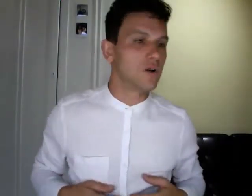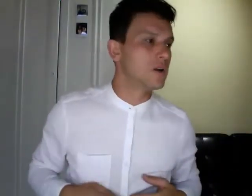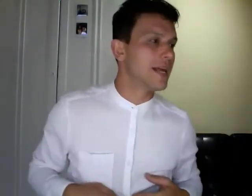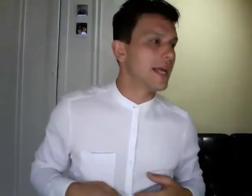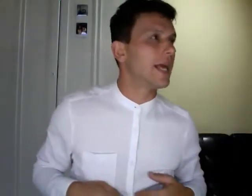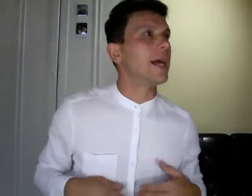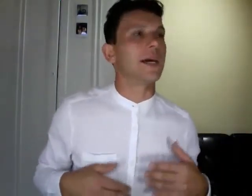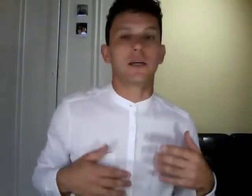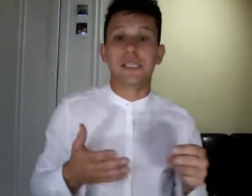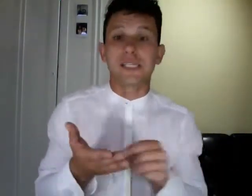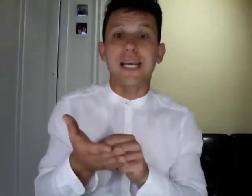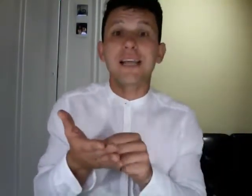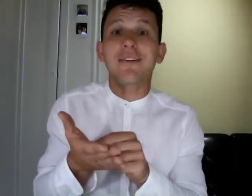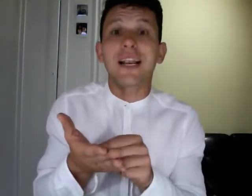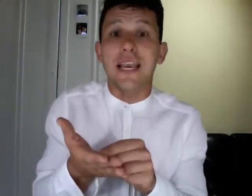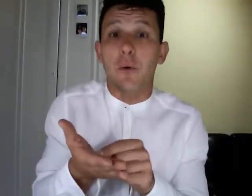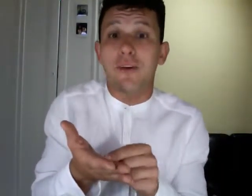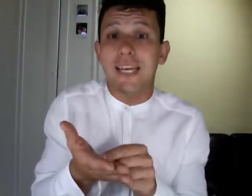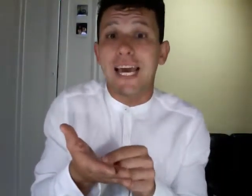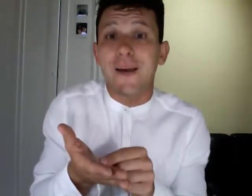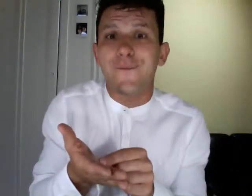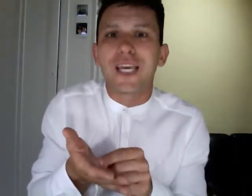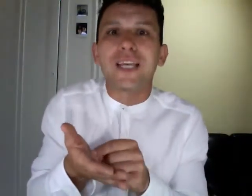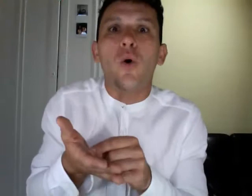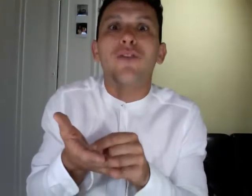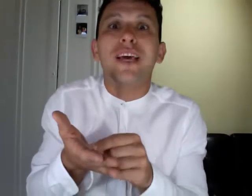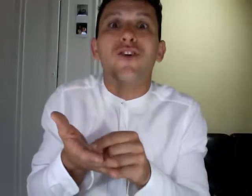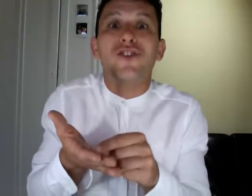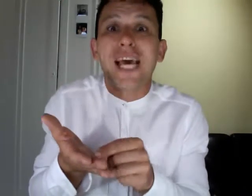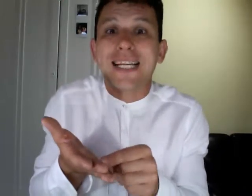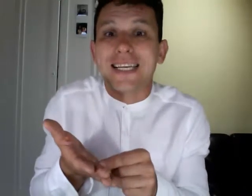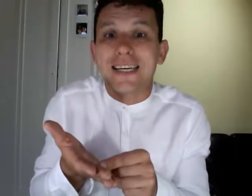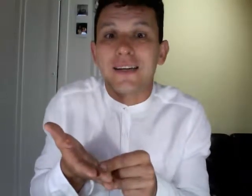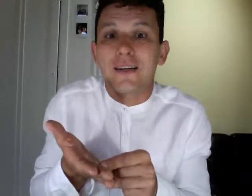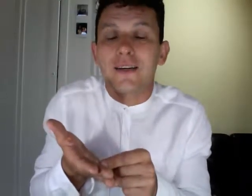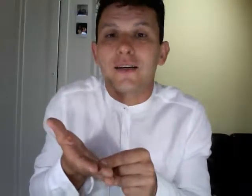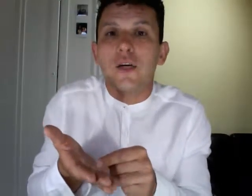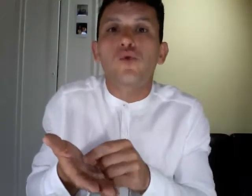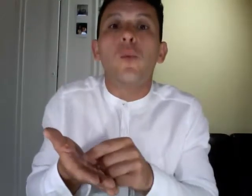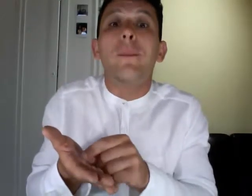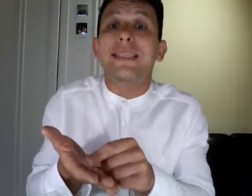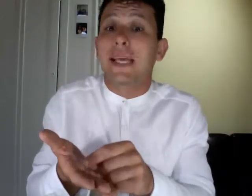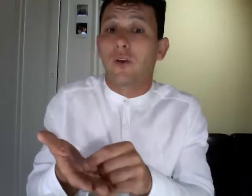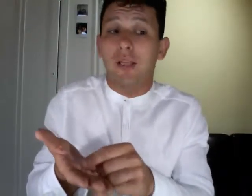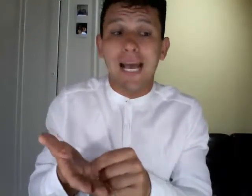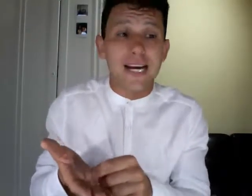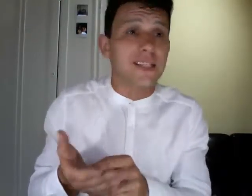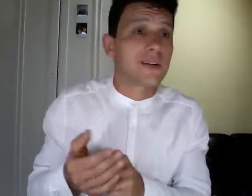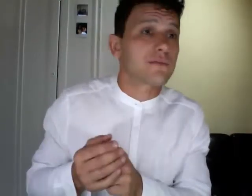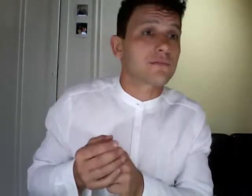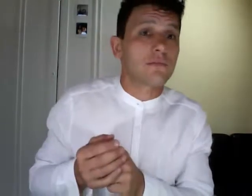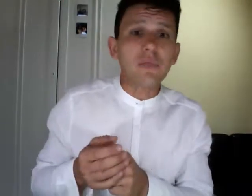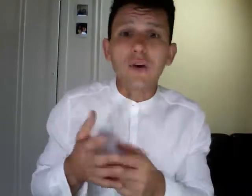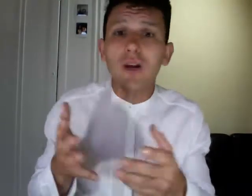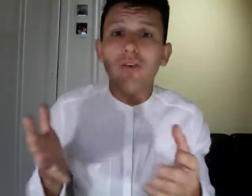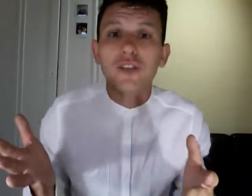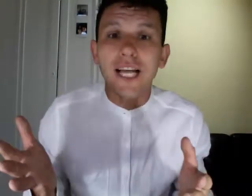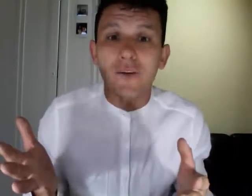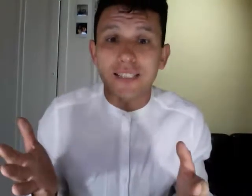è scrivere le nuove idee i nuovi concetti su un pezzetto di carta una volta che lo hai